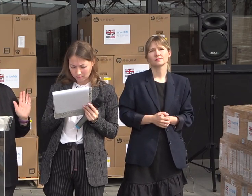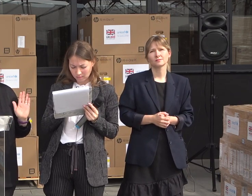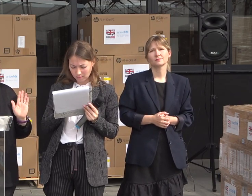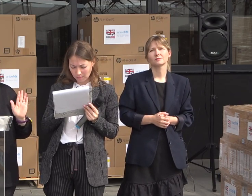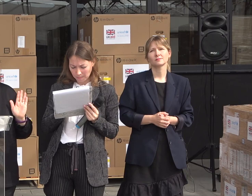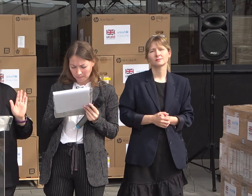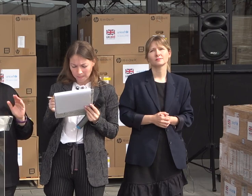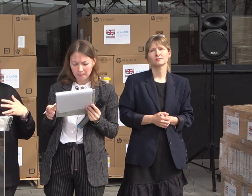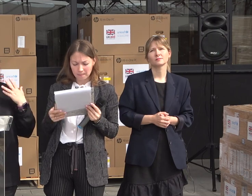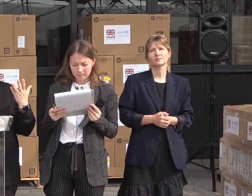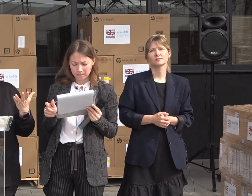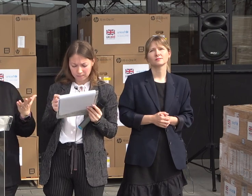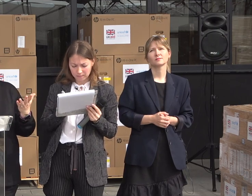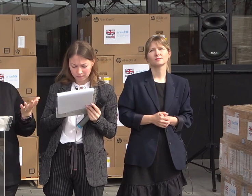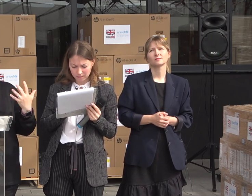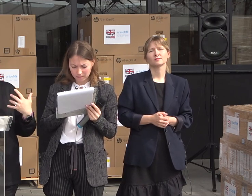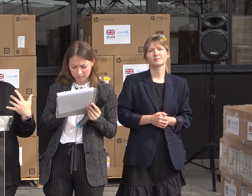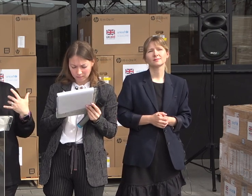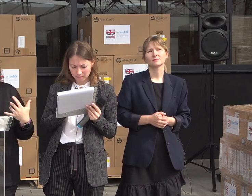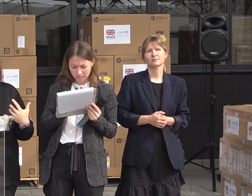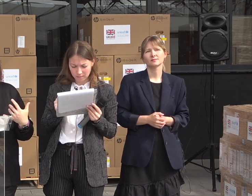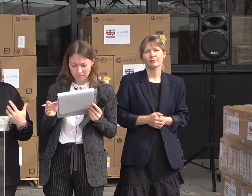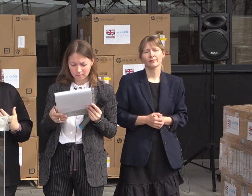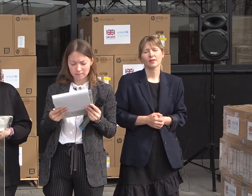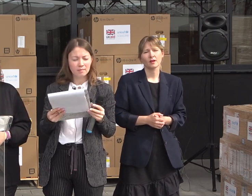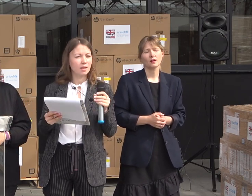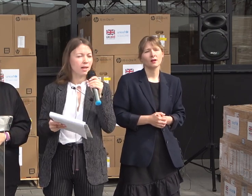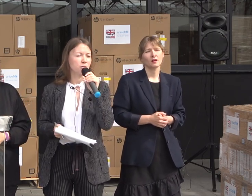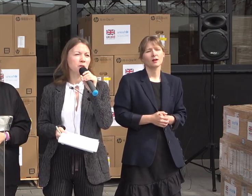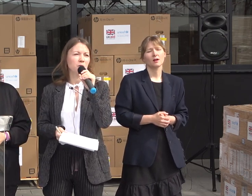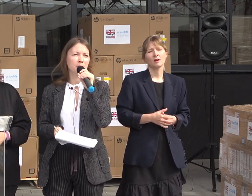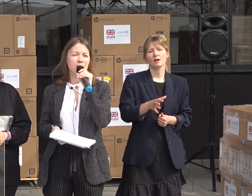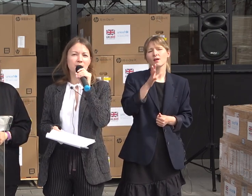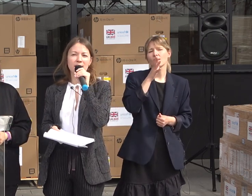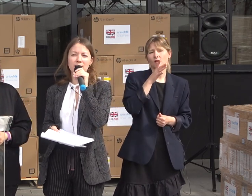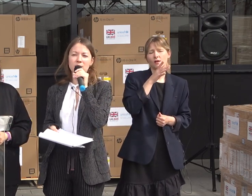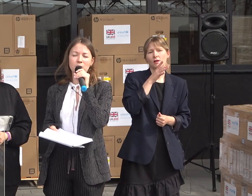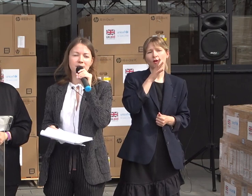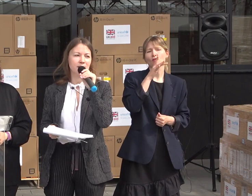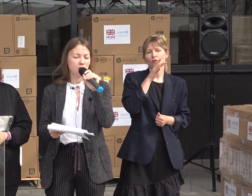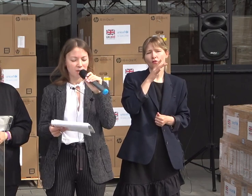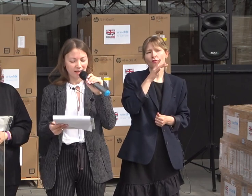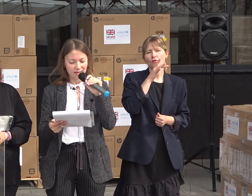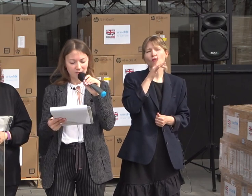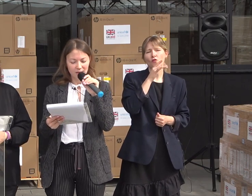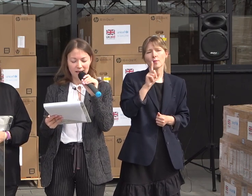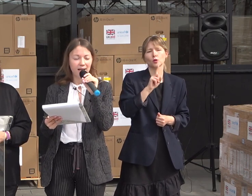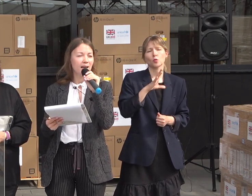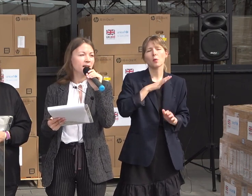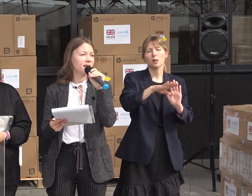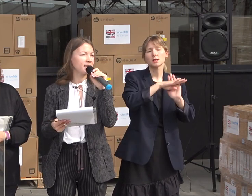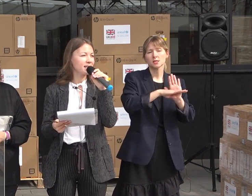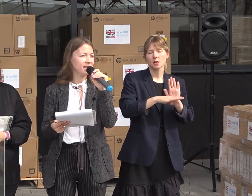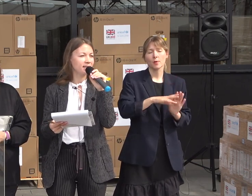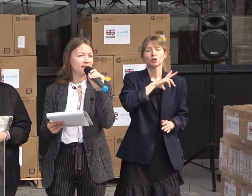the computer will not do this. It is you that will make this work well. atunci când vorbim despre ceea că ne adorim un sistem social care să fie mai